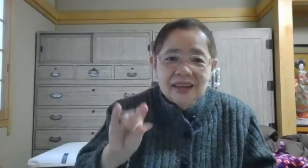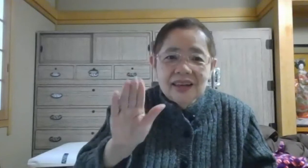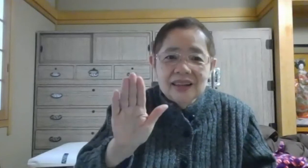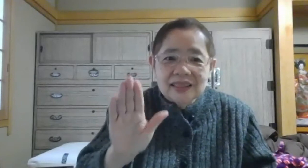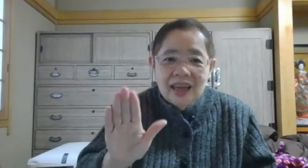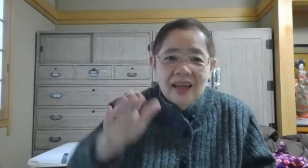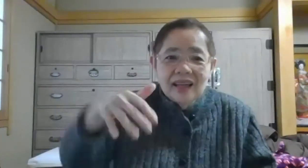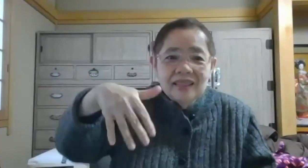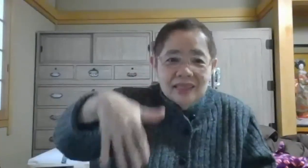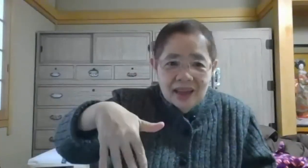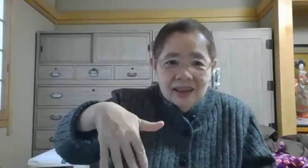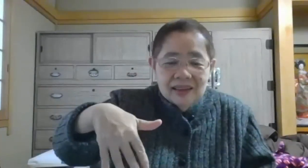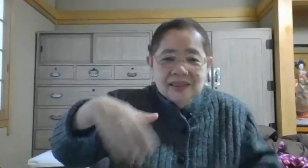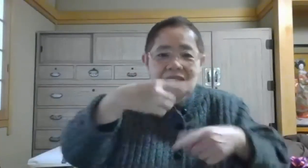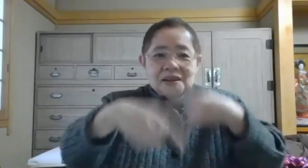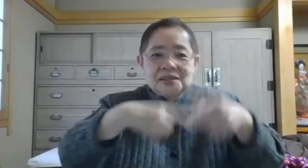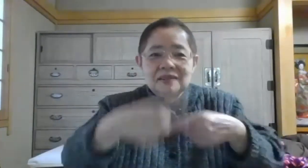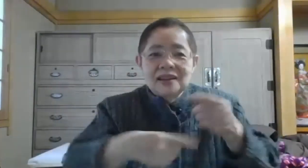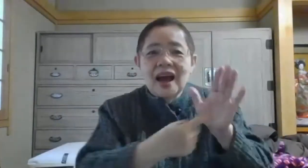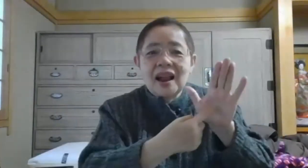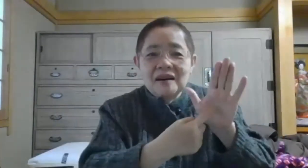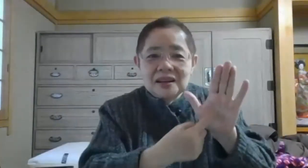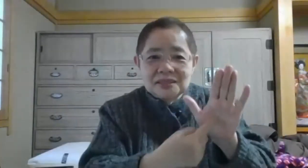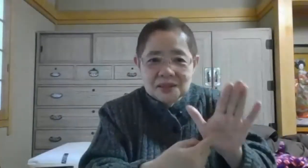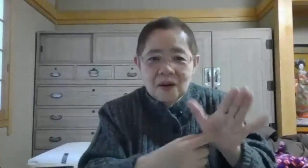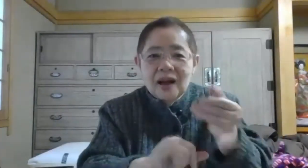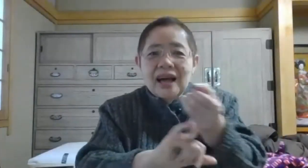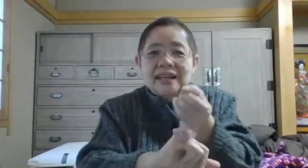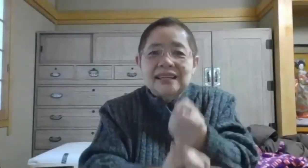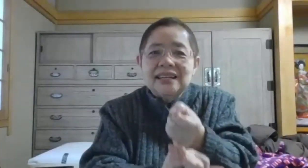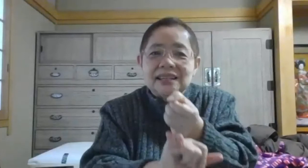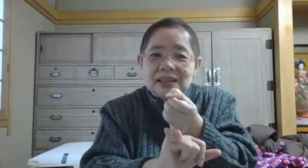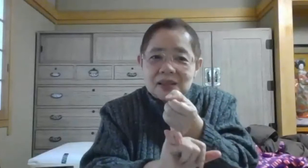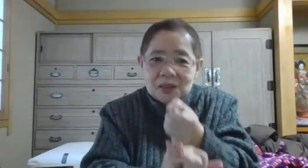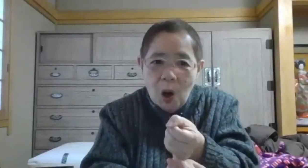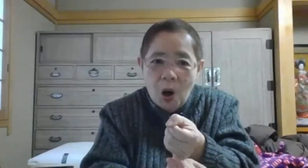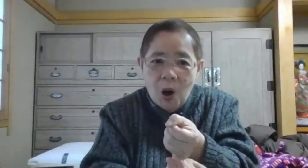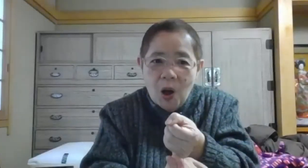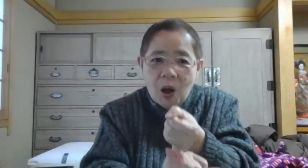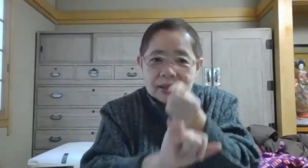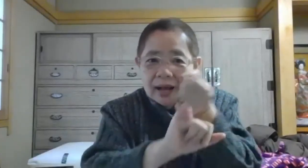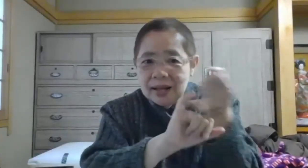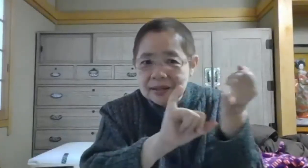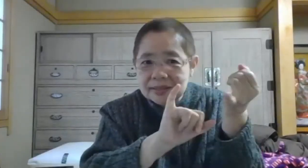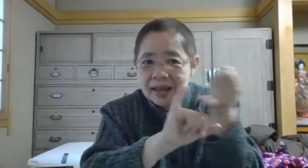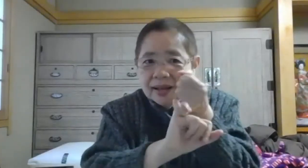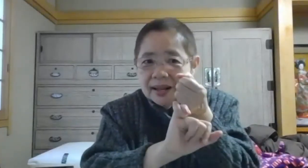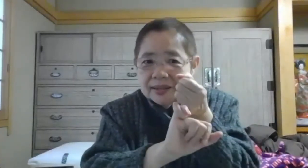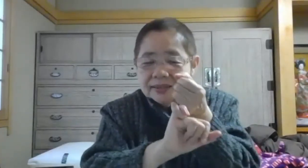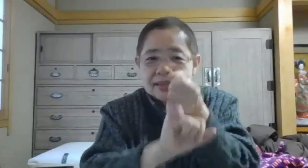ってって一話で表すときーっと必ずね必ずき